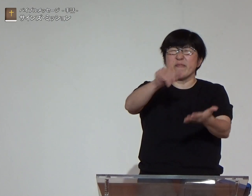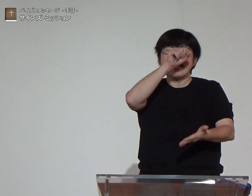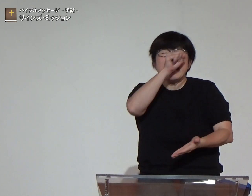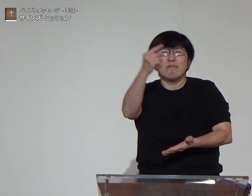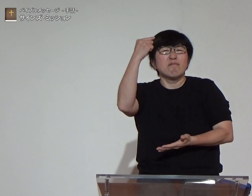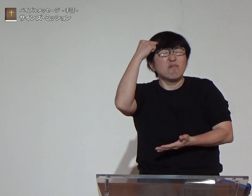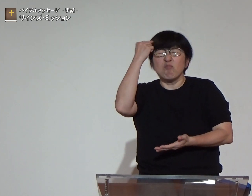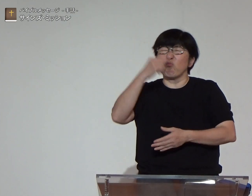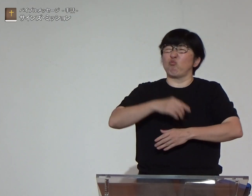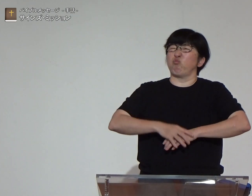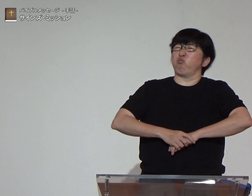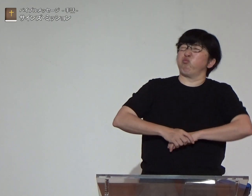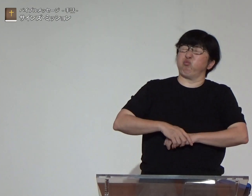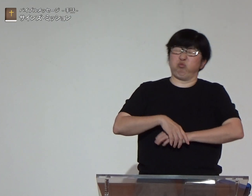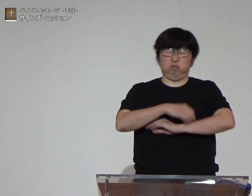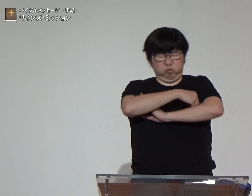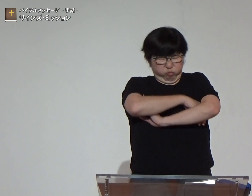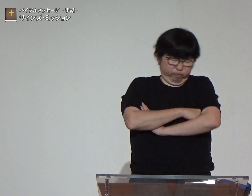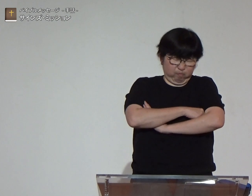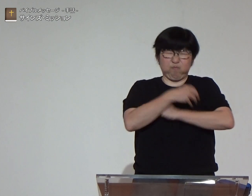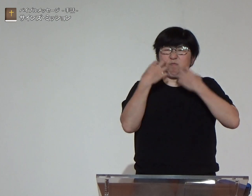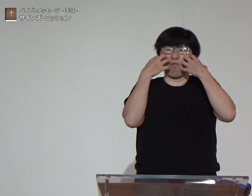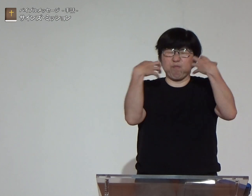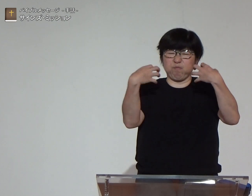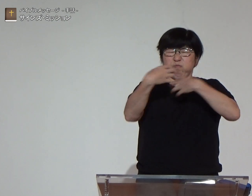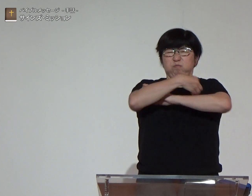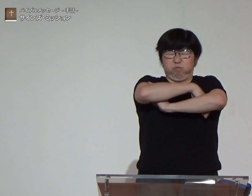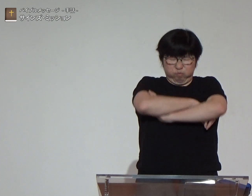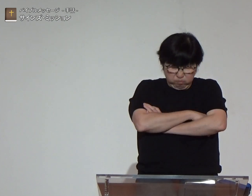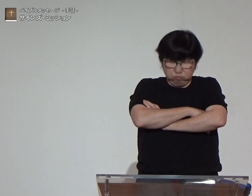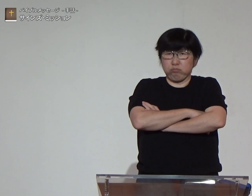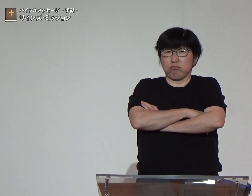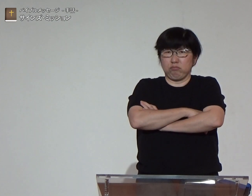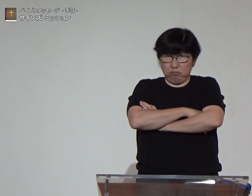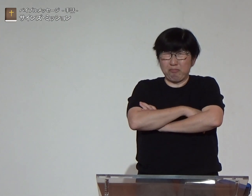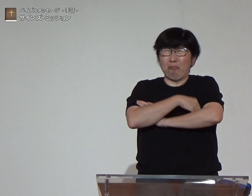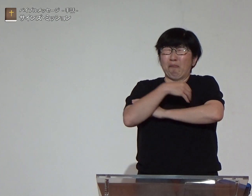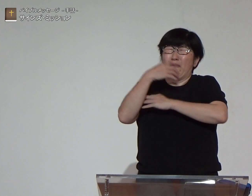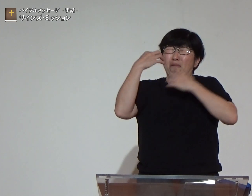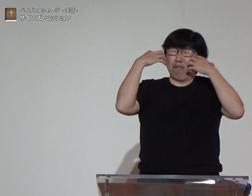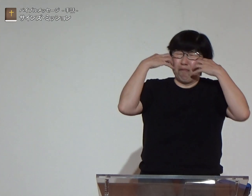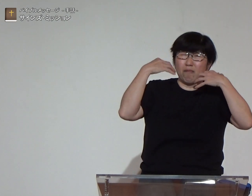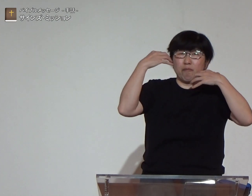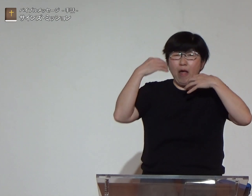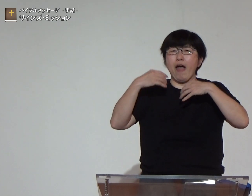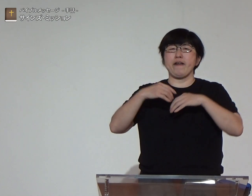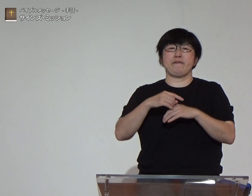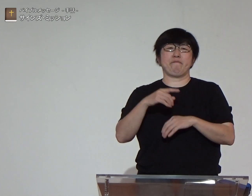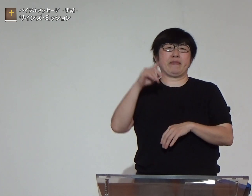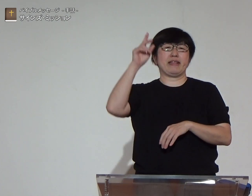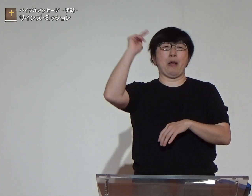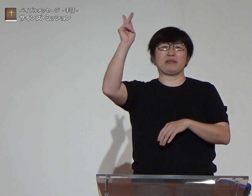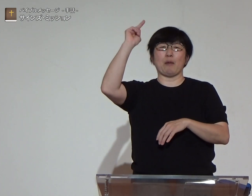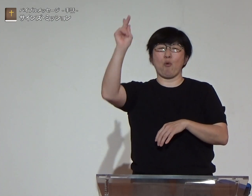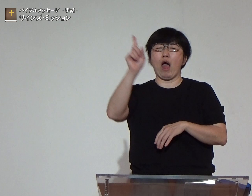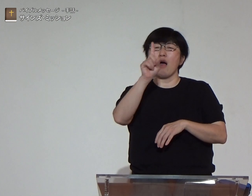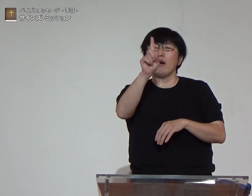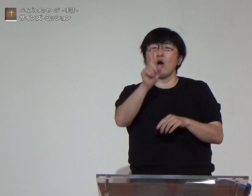神様に滅ぼされたらよかったのにと思っていたからですふんがえしでもあつがっているヨナに神